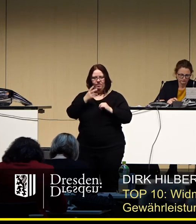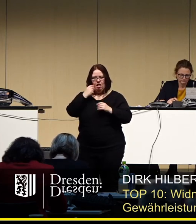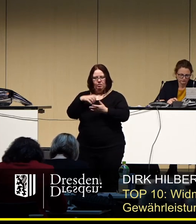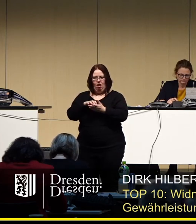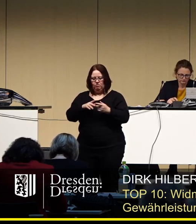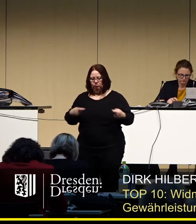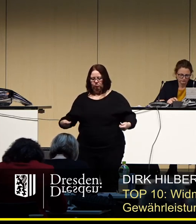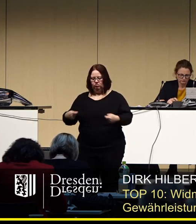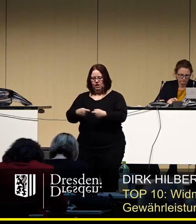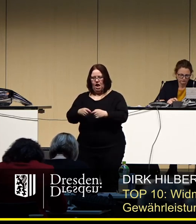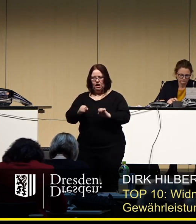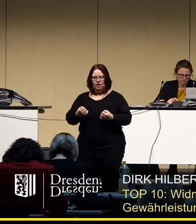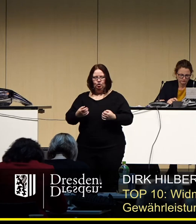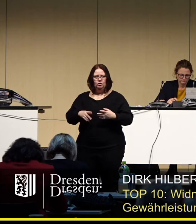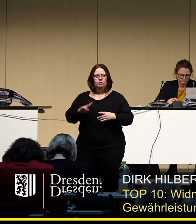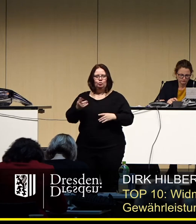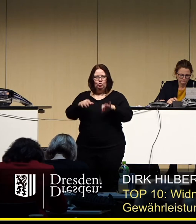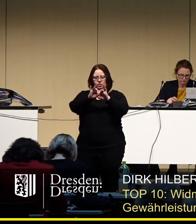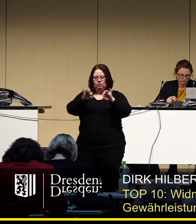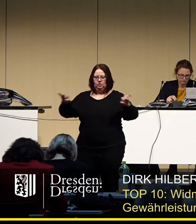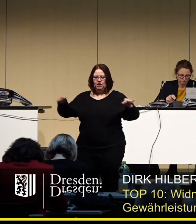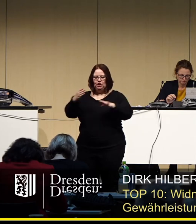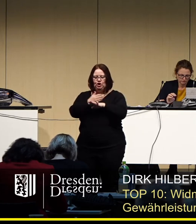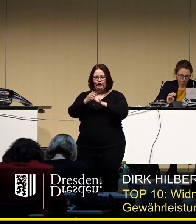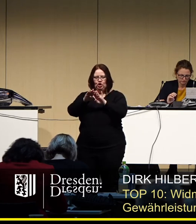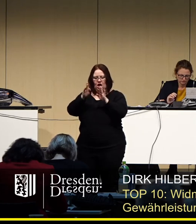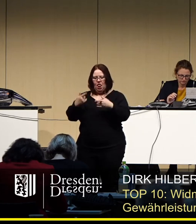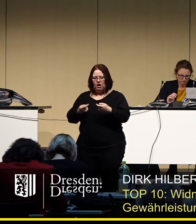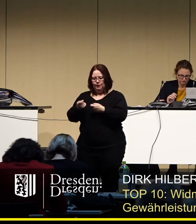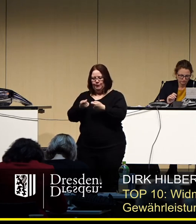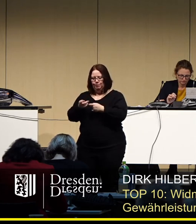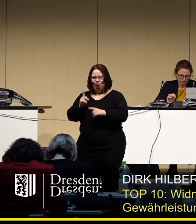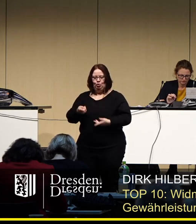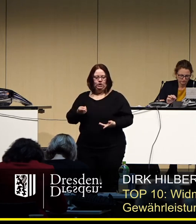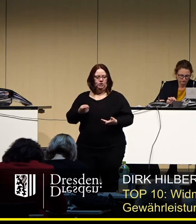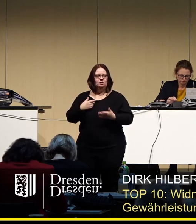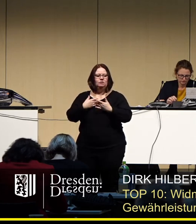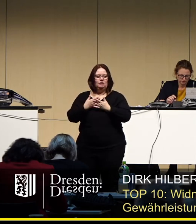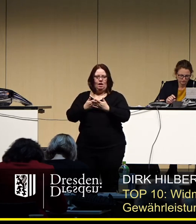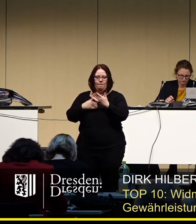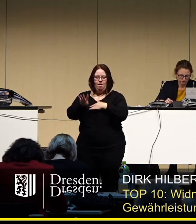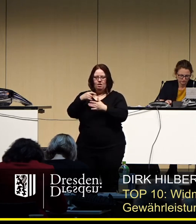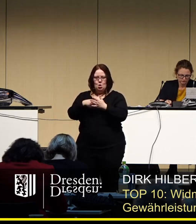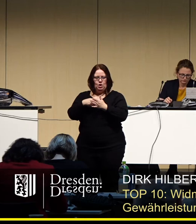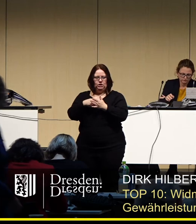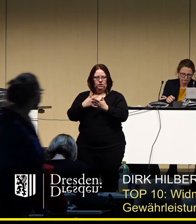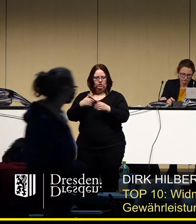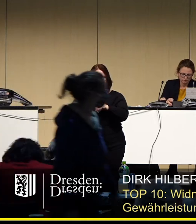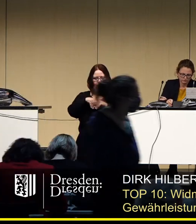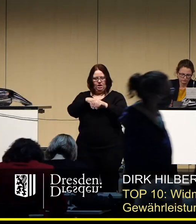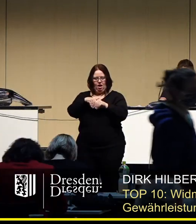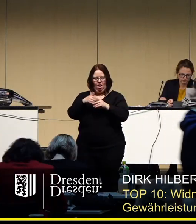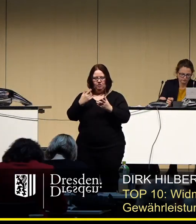Altmarkt haben und die mit einer Interimsanlage installiert werden muss. Das sind die Inhalte,